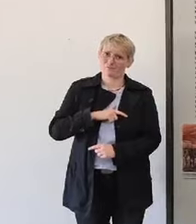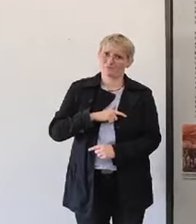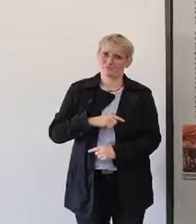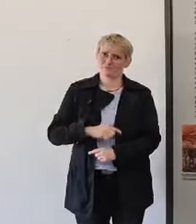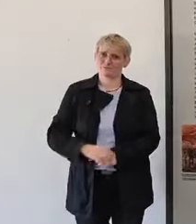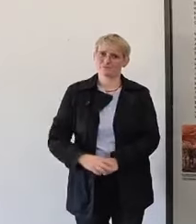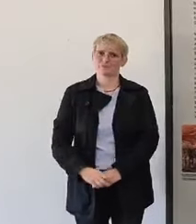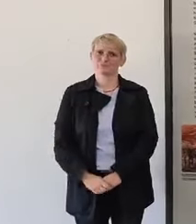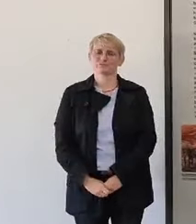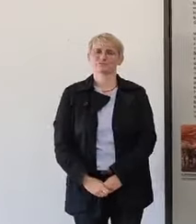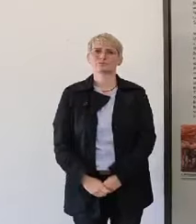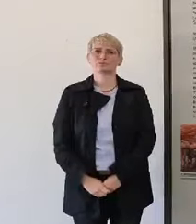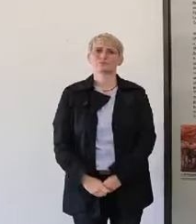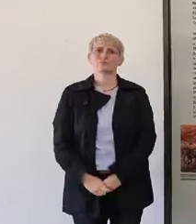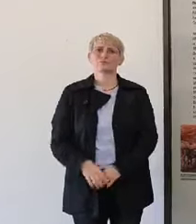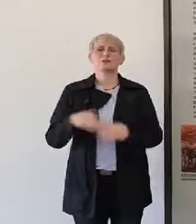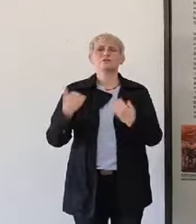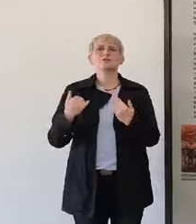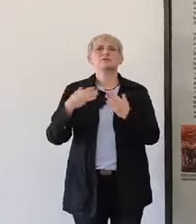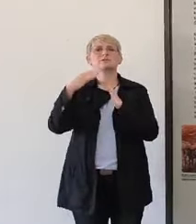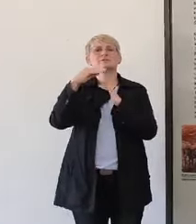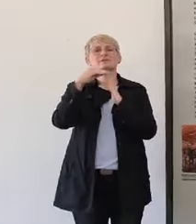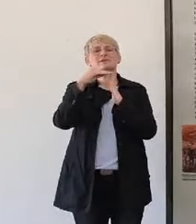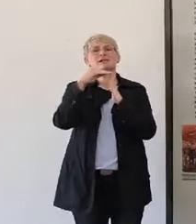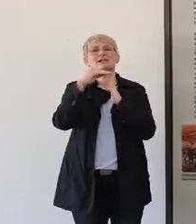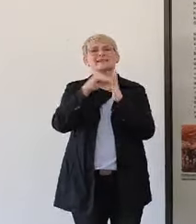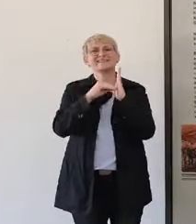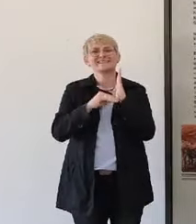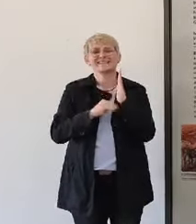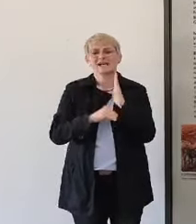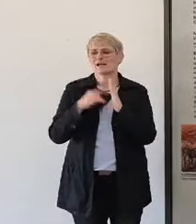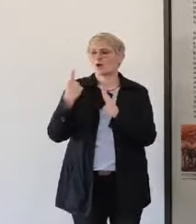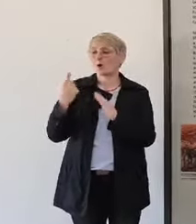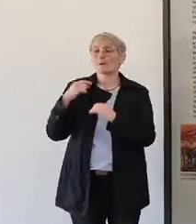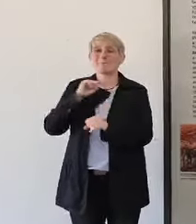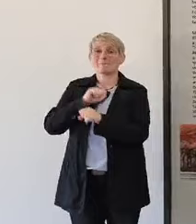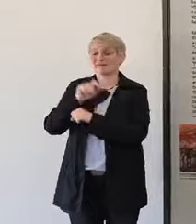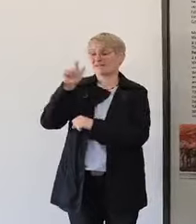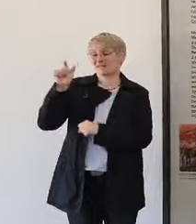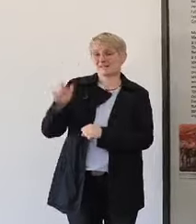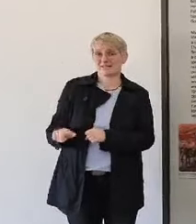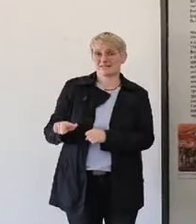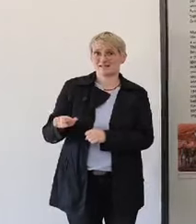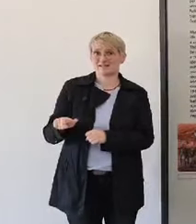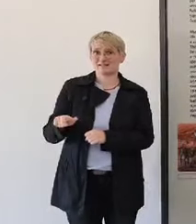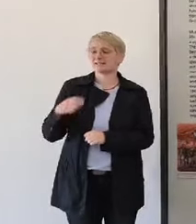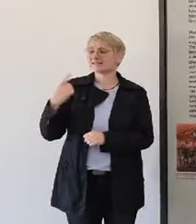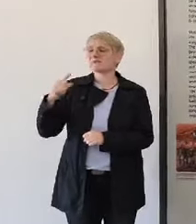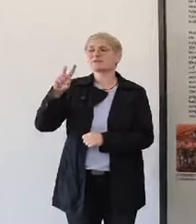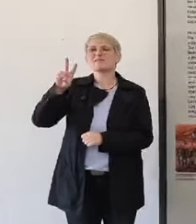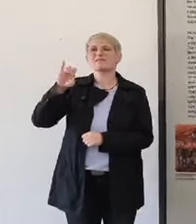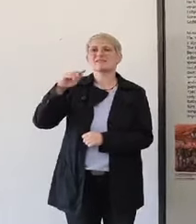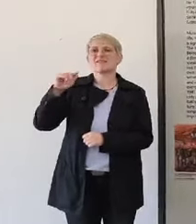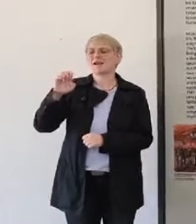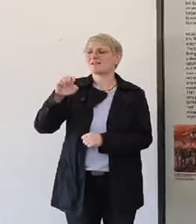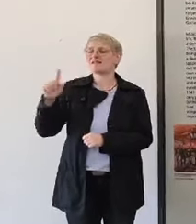Zu diesem Gedicht gibt es dann eben auch Schilderungen von einem Mitinhaftierten von Nevio Vitelli, was dieses Gedicht bei ihm